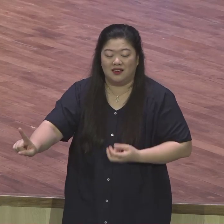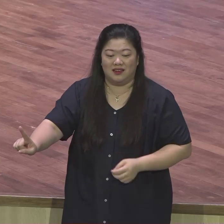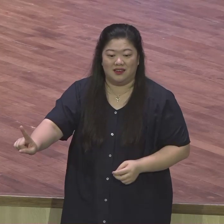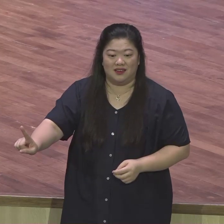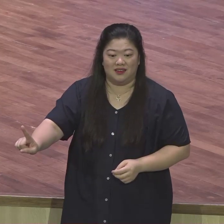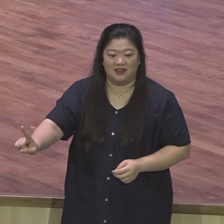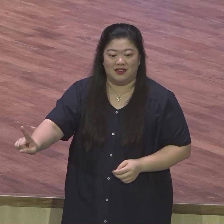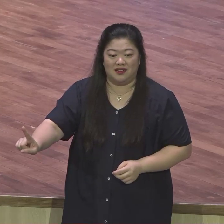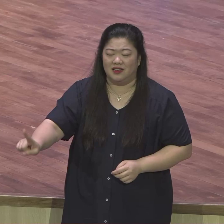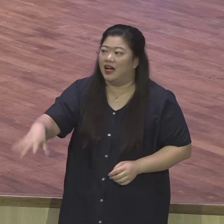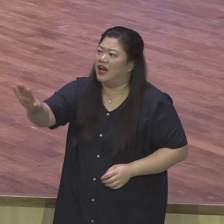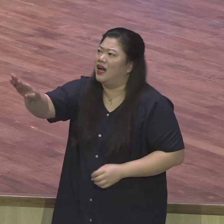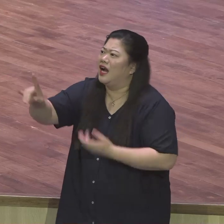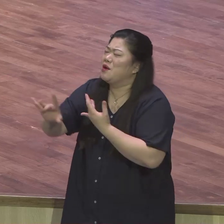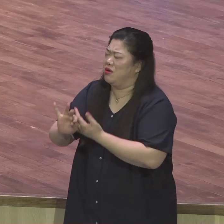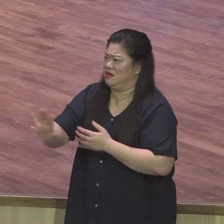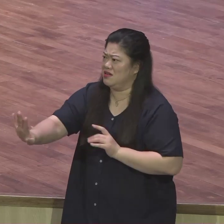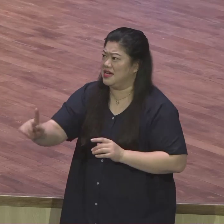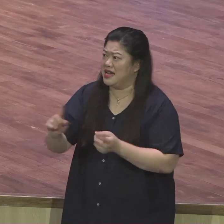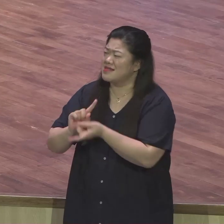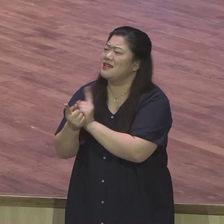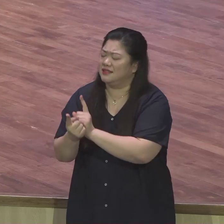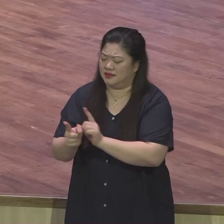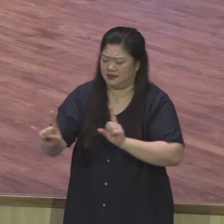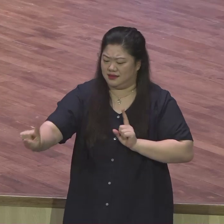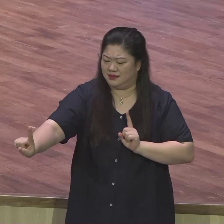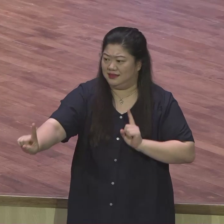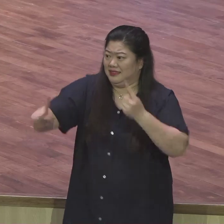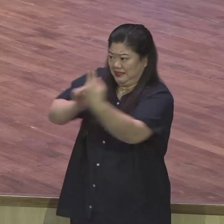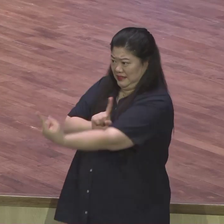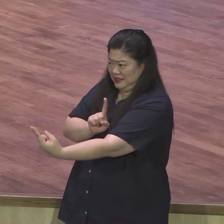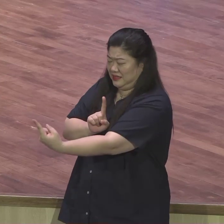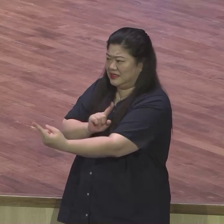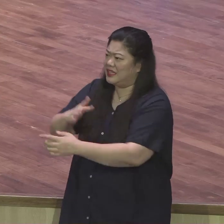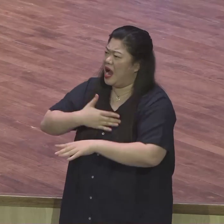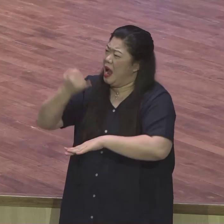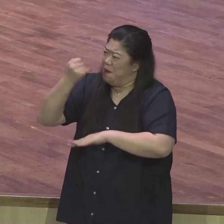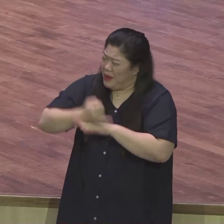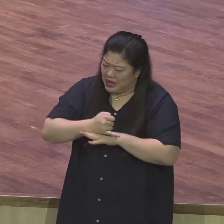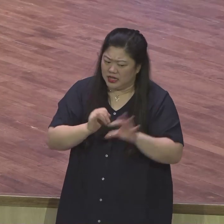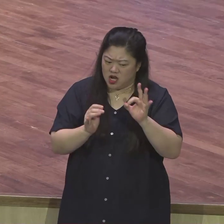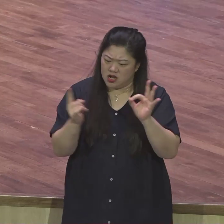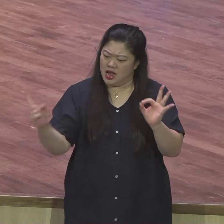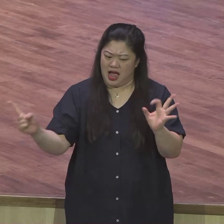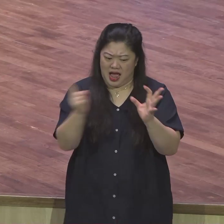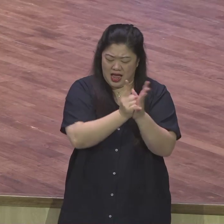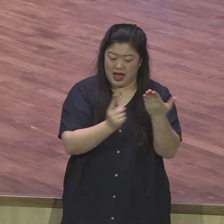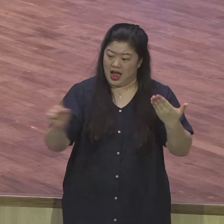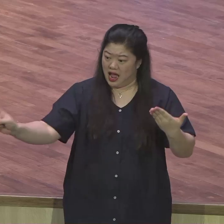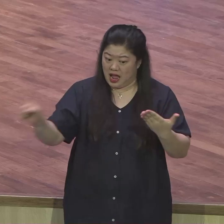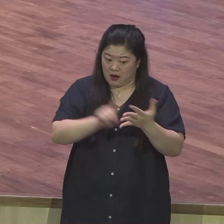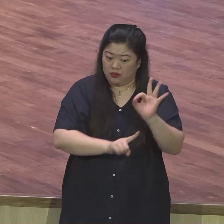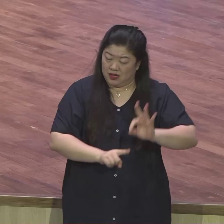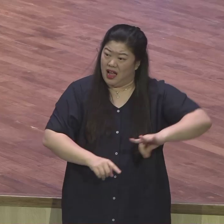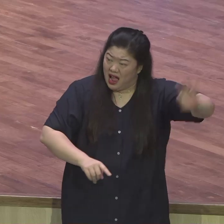차라리 나를 내가 여기에 내가 종으로 살겠습니다. 변함인을 주시오. 이렇게 나온단 말이에요. 자기 팔아부었던 놈들이